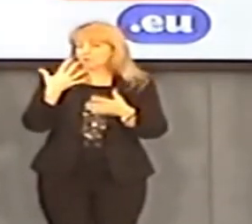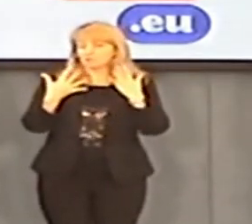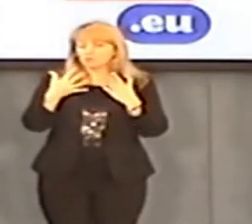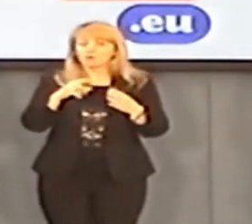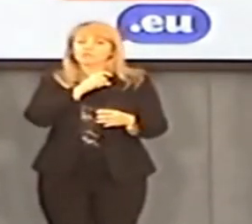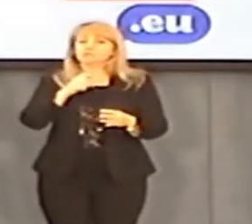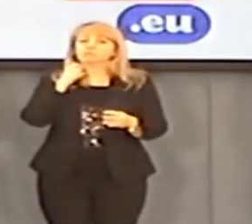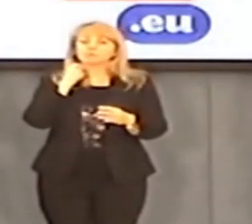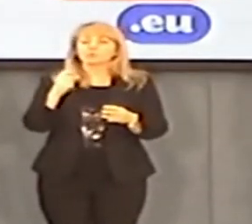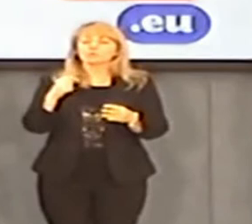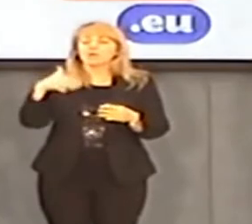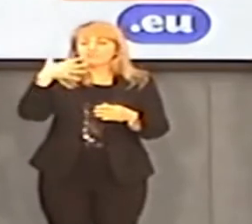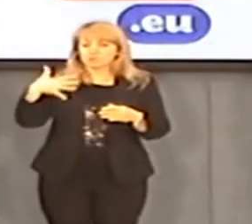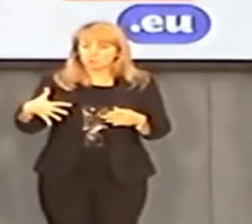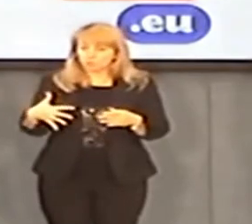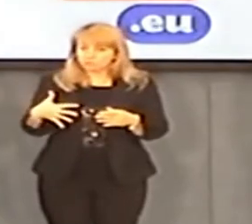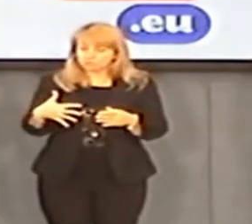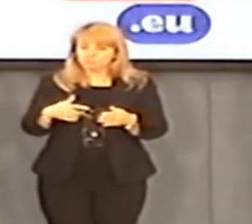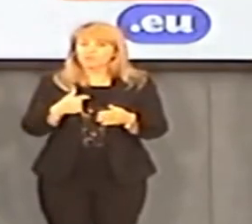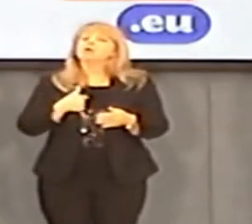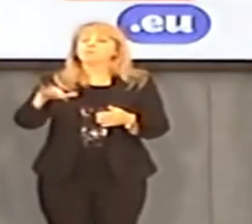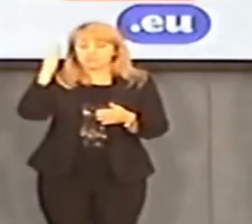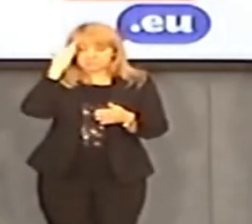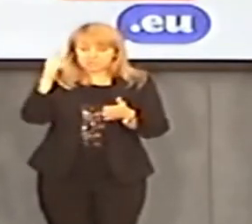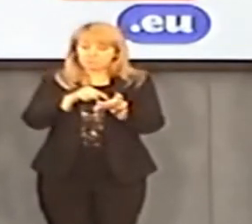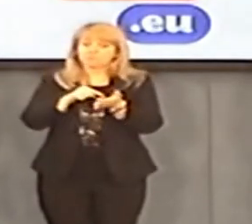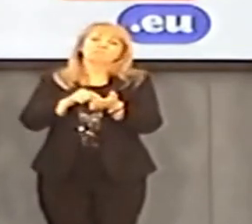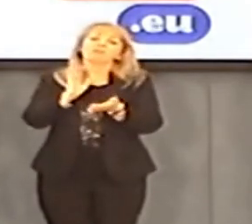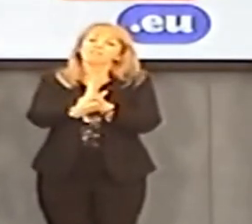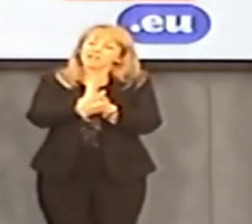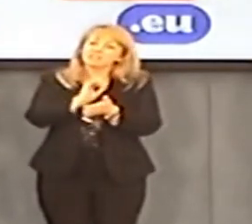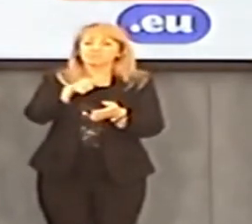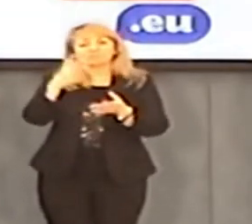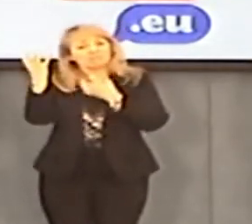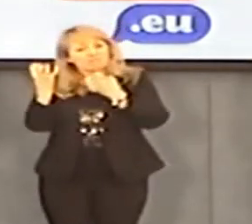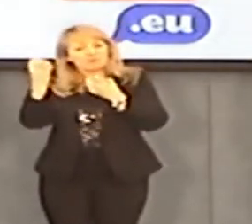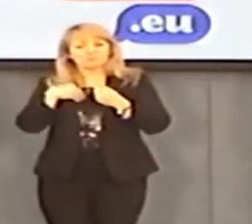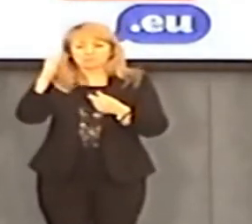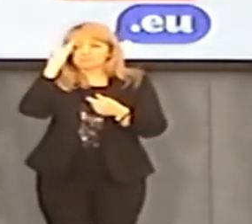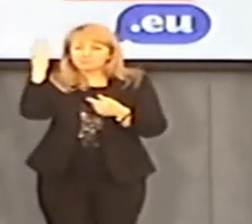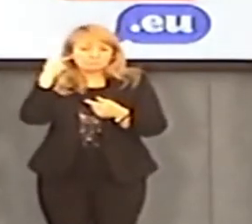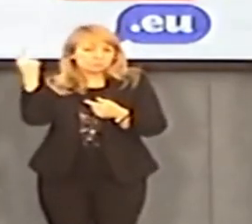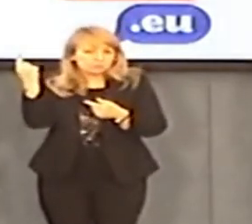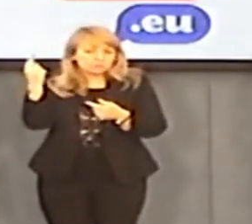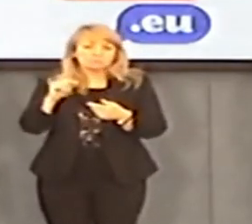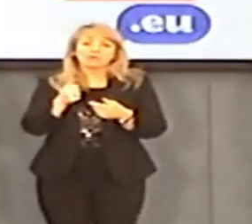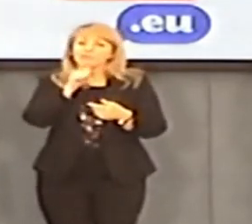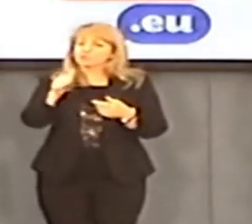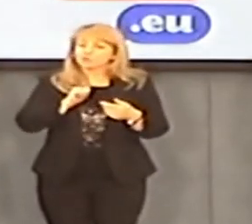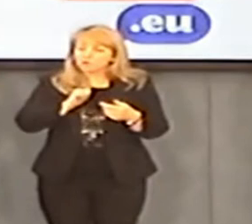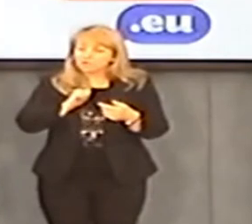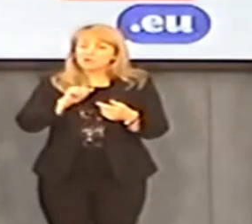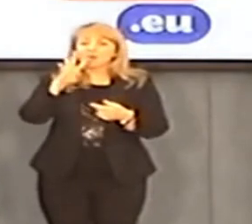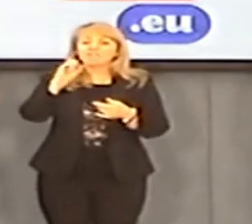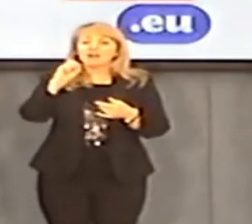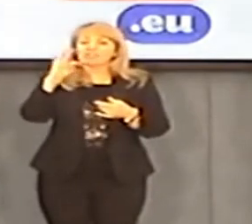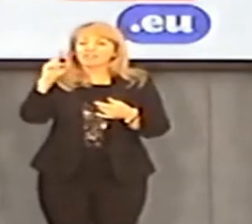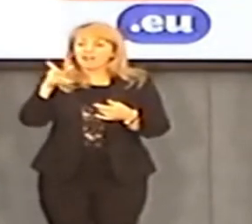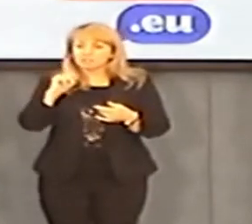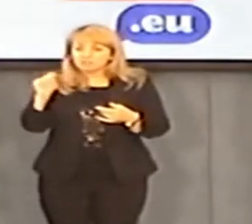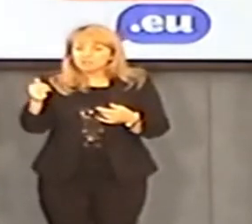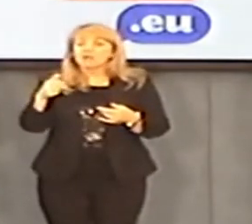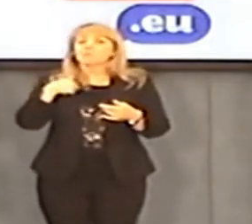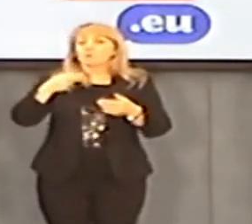prawnego arcybiskupa Wesołowskiego. Resztę już znamy z publikacji i z